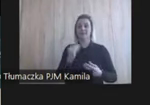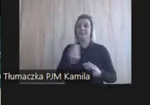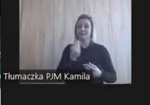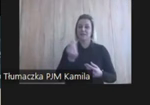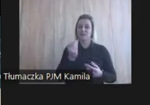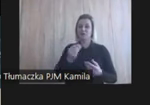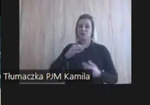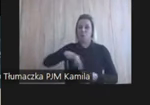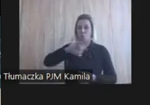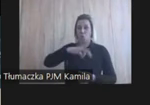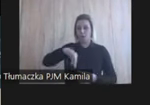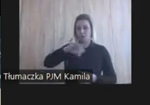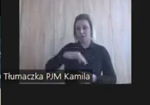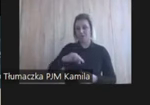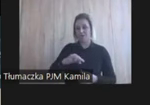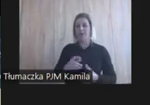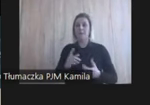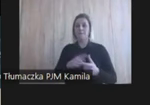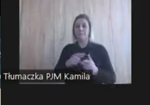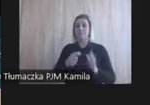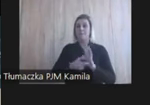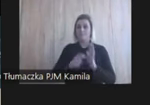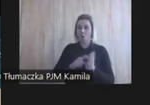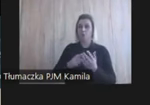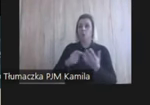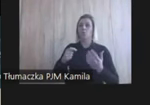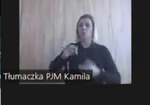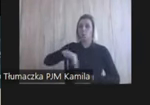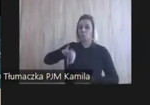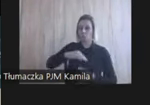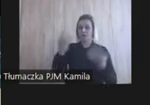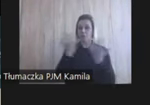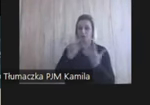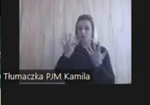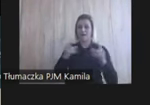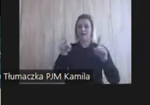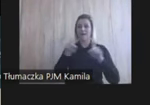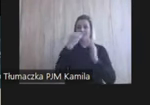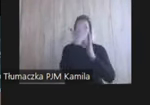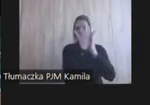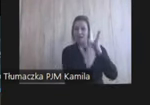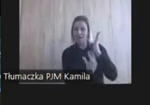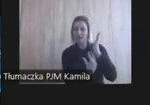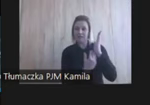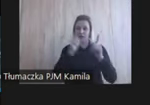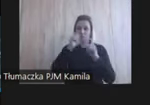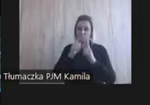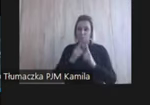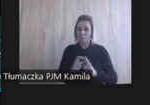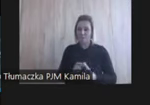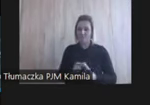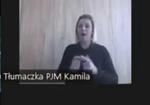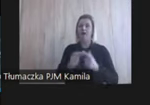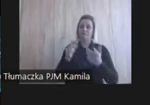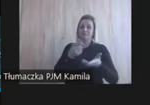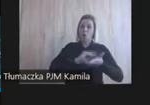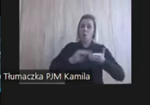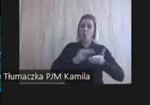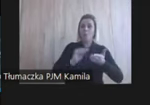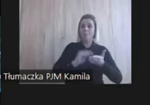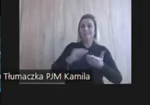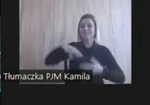puchnia. Czyli mamy pokój, puchnia, łazienka, jest też lista słów, opis naszego zespołu, który brał w tym udział. Jak